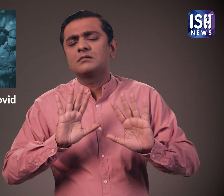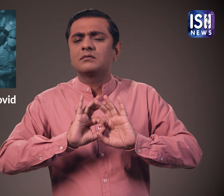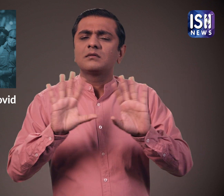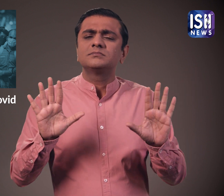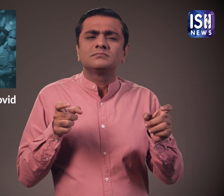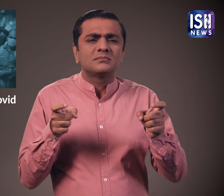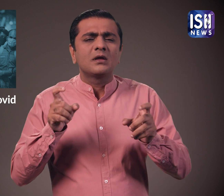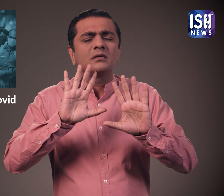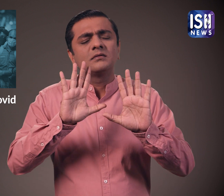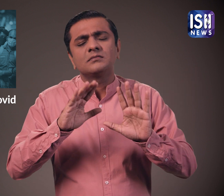कोई बात नहीं है